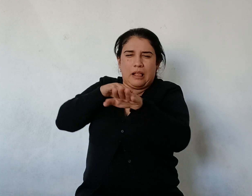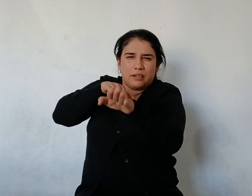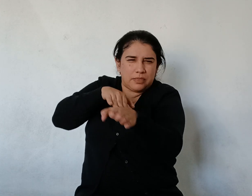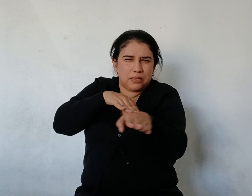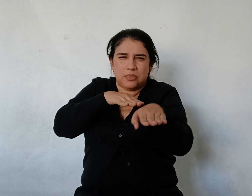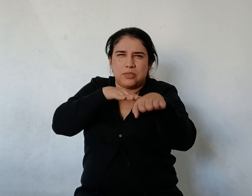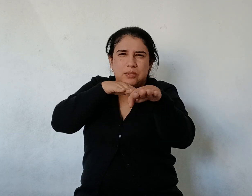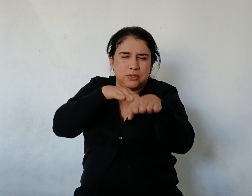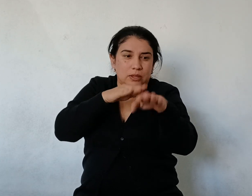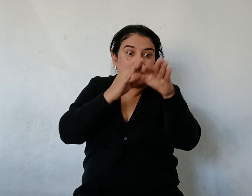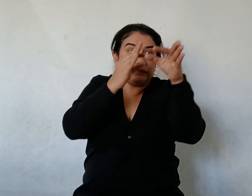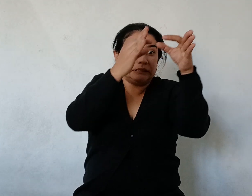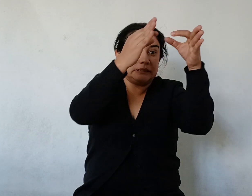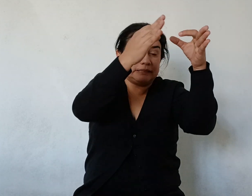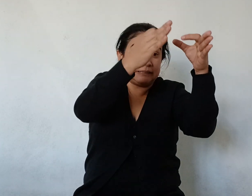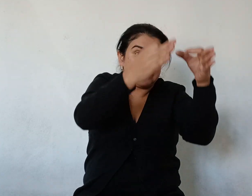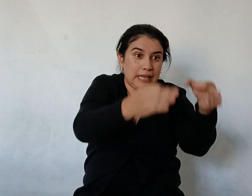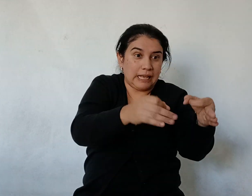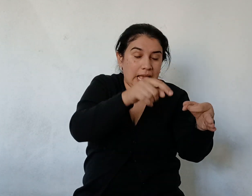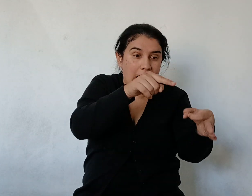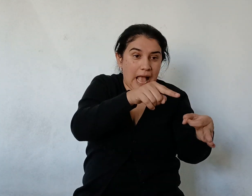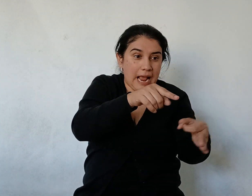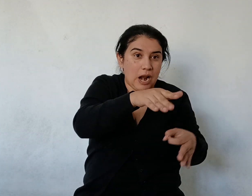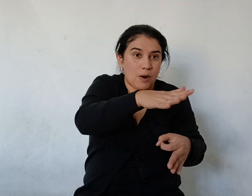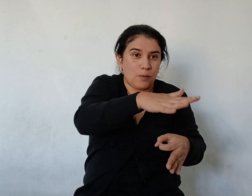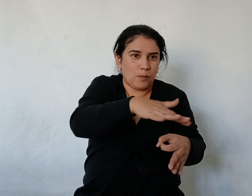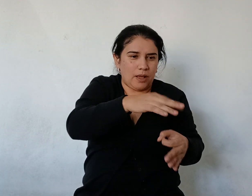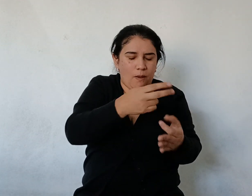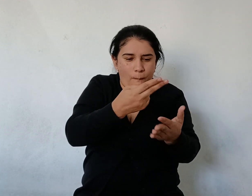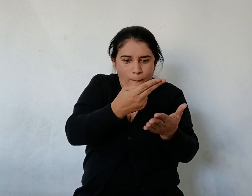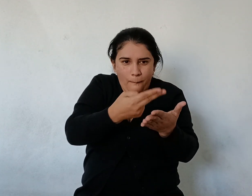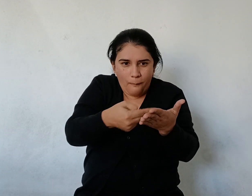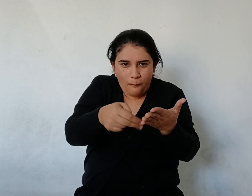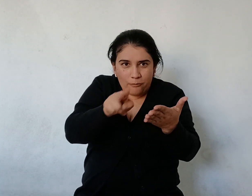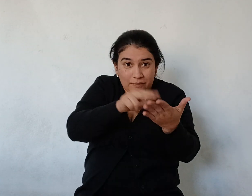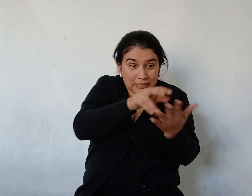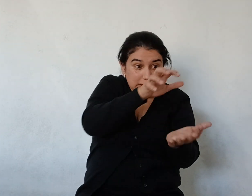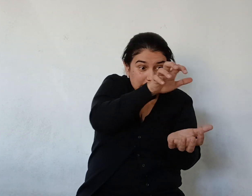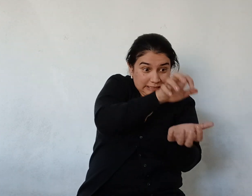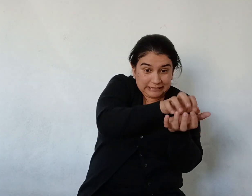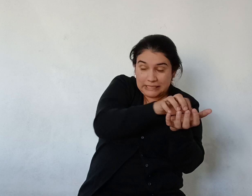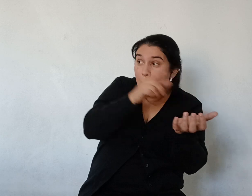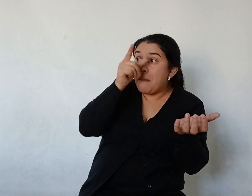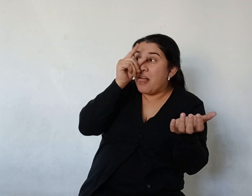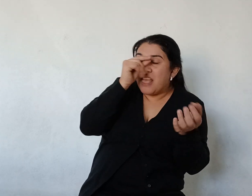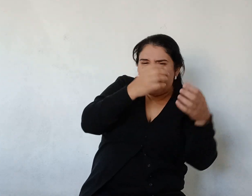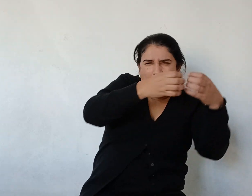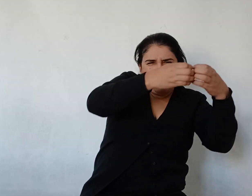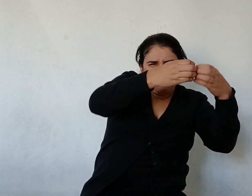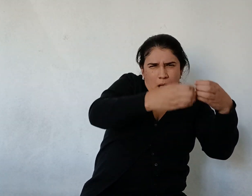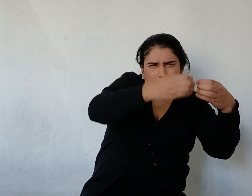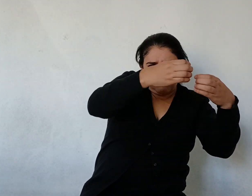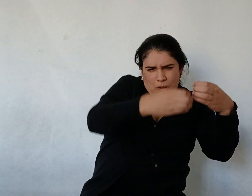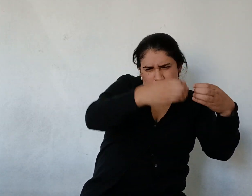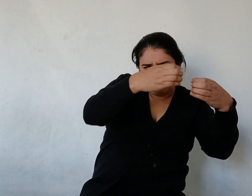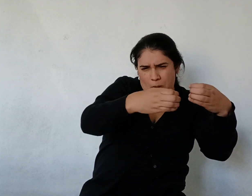Y comenzaron enseguida otro Pero mucho más fuerte Que los anteriores Porque por consejo del surubí